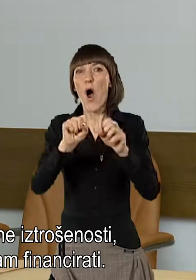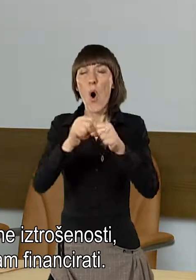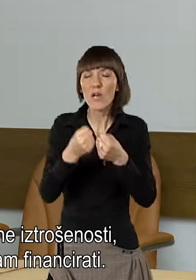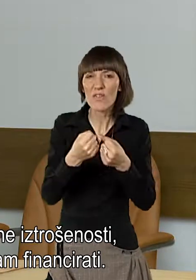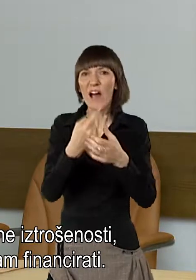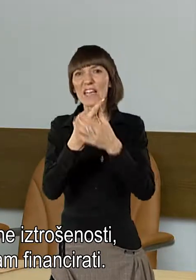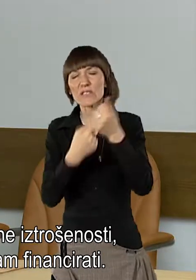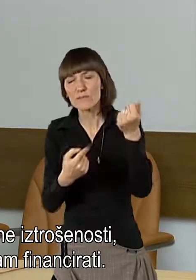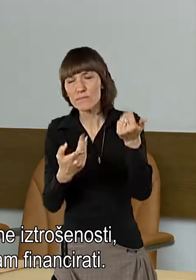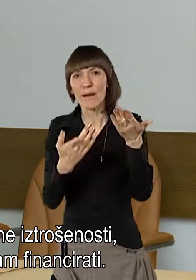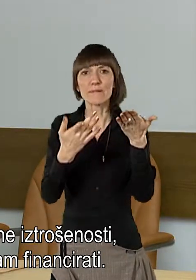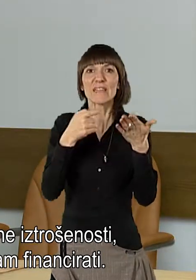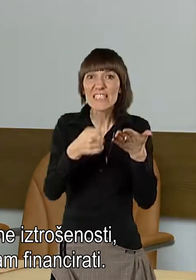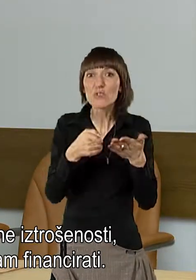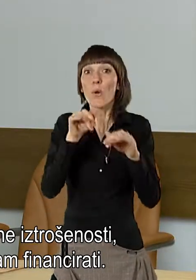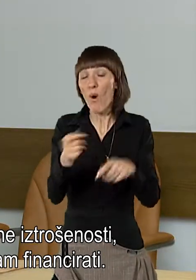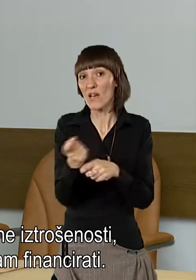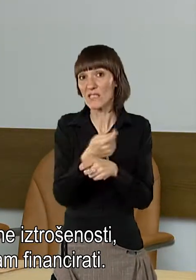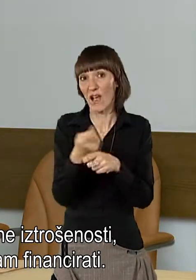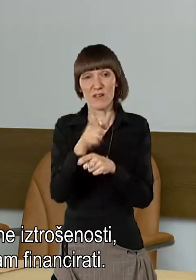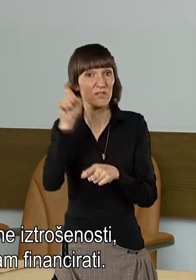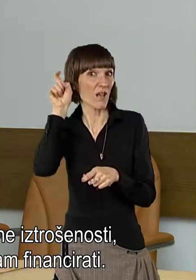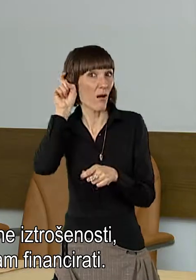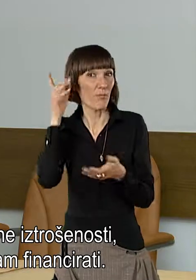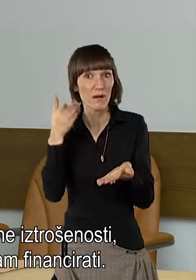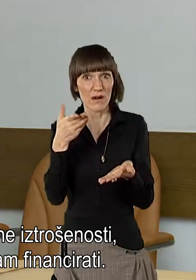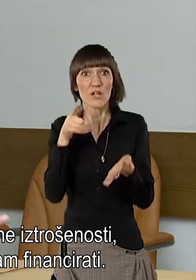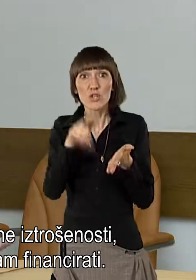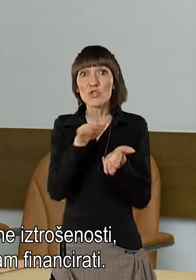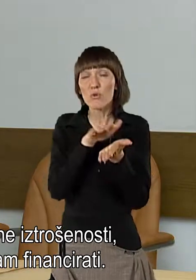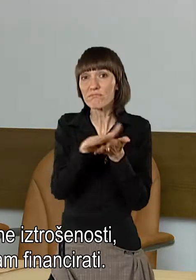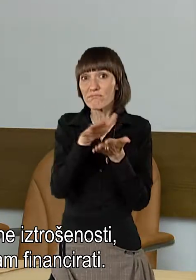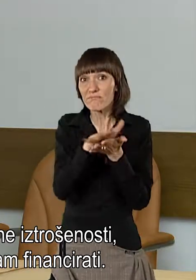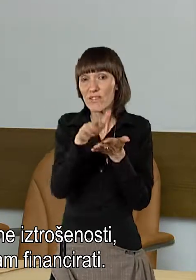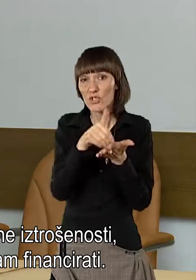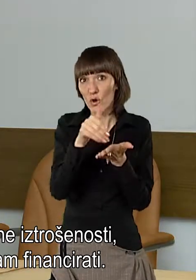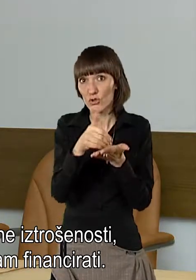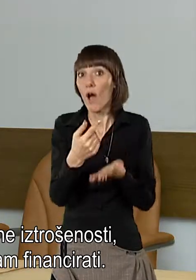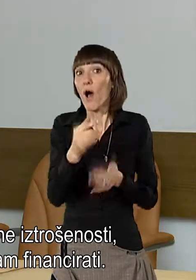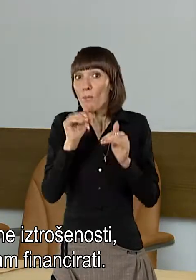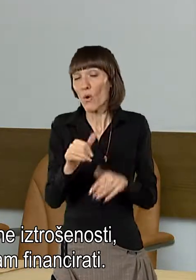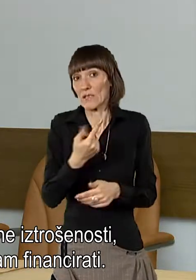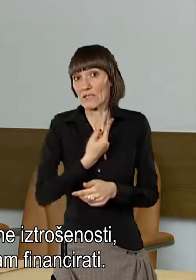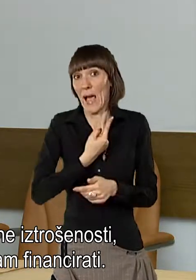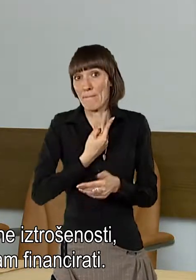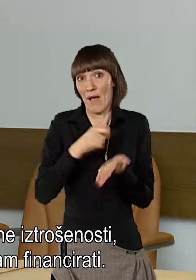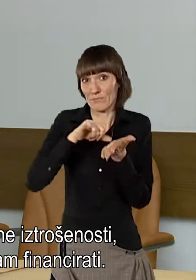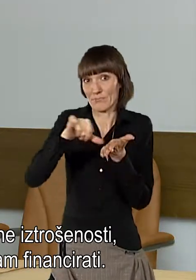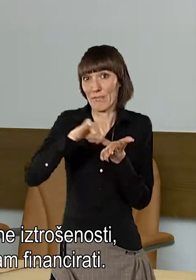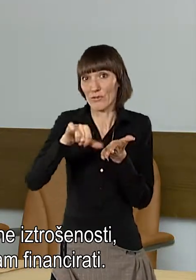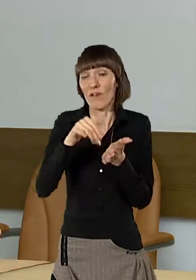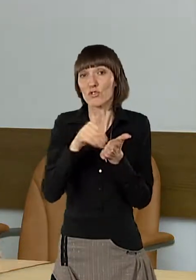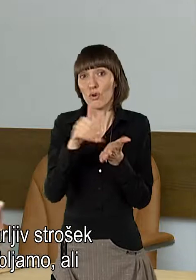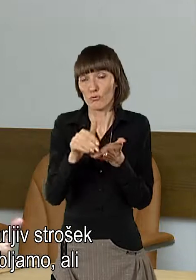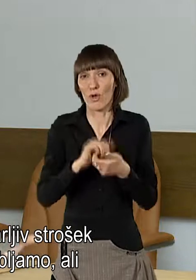okvar. Pač te okvare je potrebno potem pač financirati, da jih moraš financirati sama.